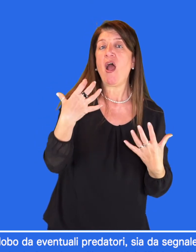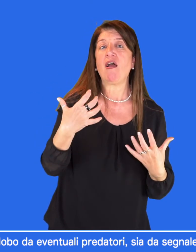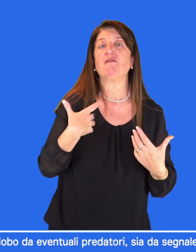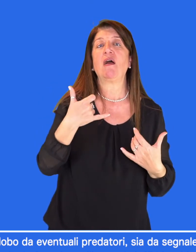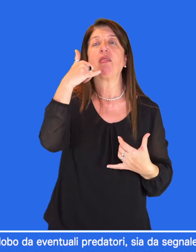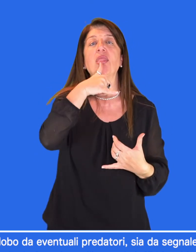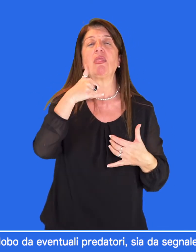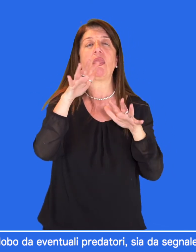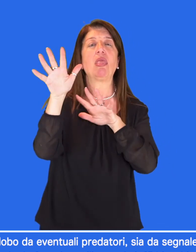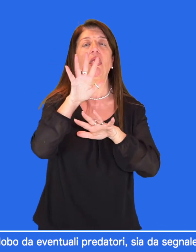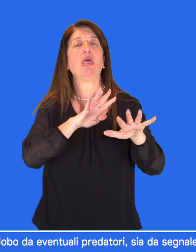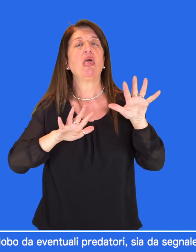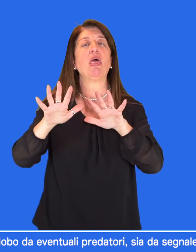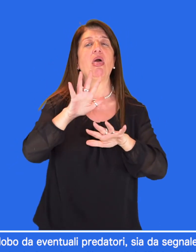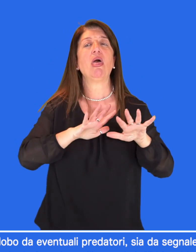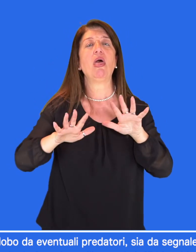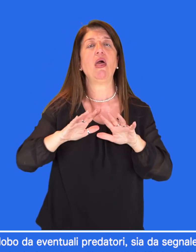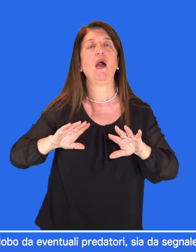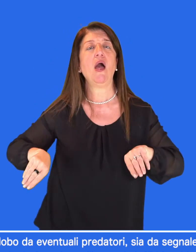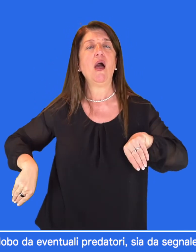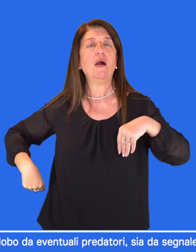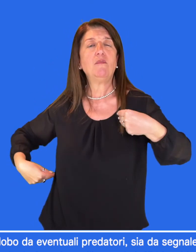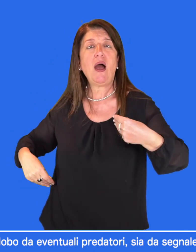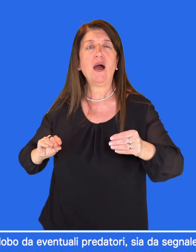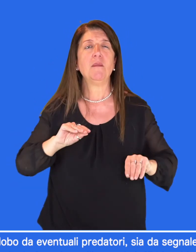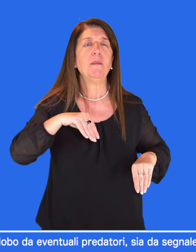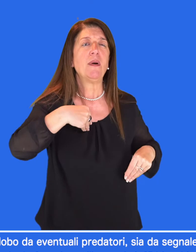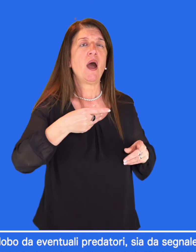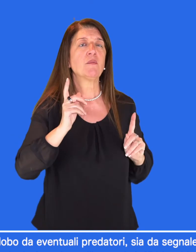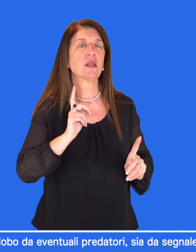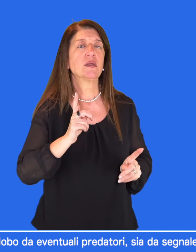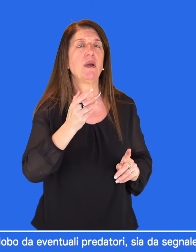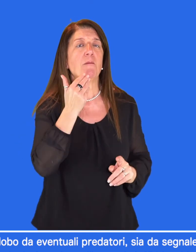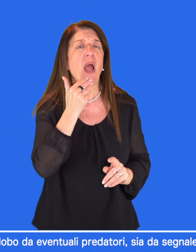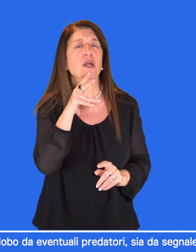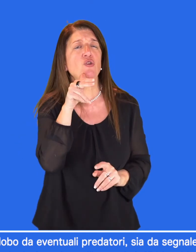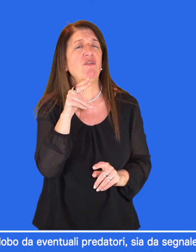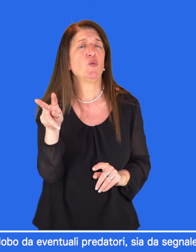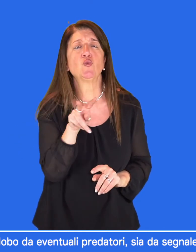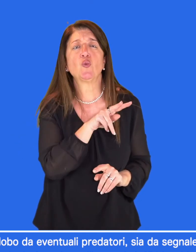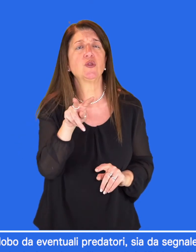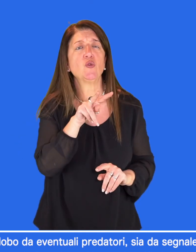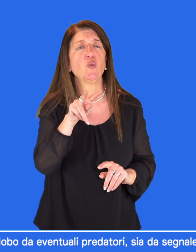maschi che le femmine utilizzano i ciuffi bianchi su coda e mantello per segnalare le loro emozioni,